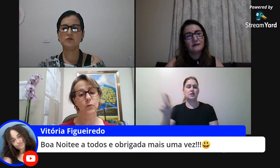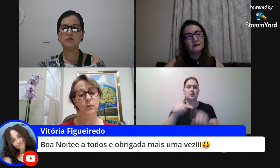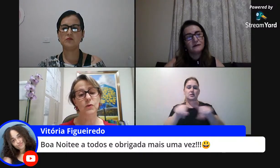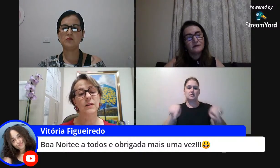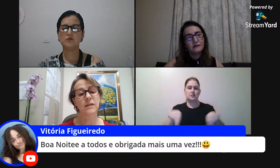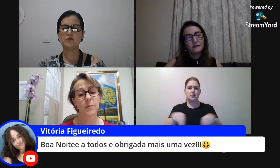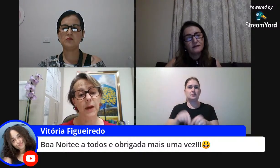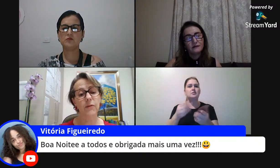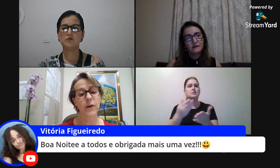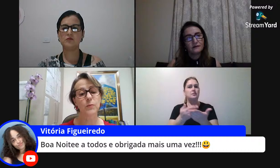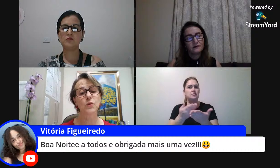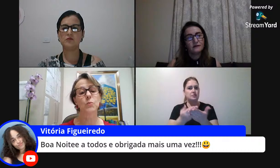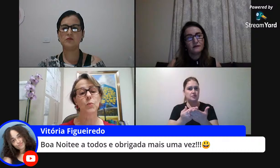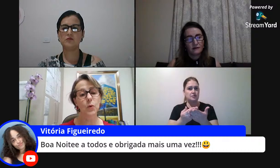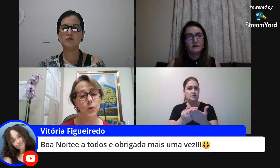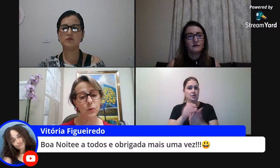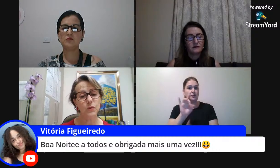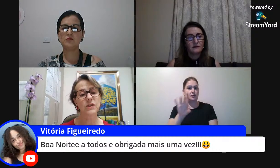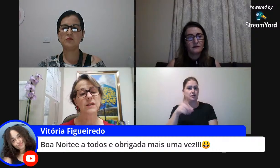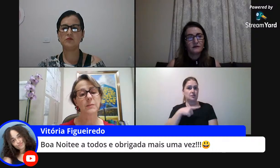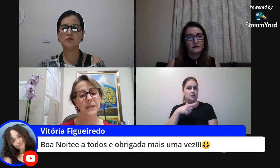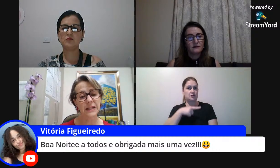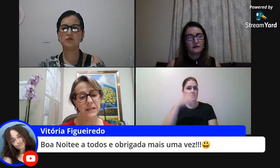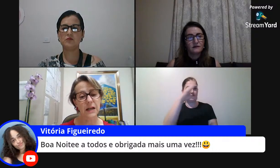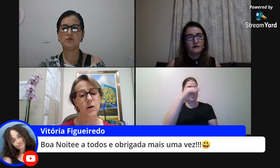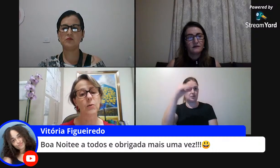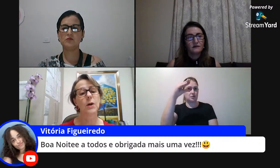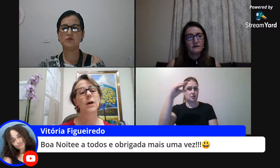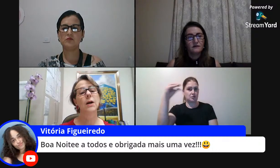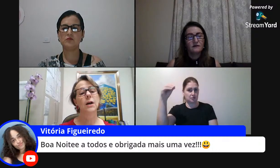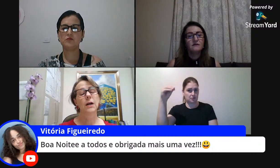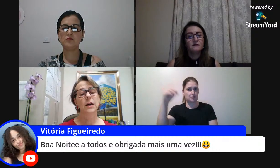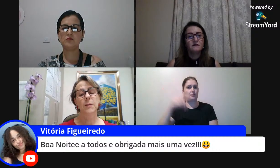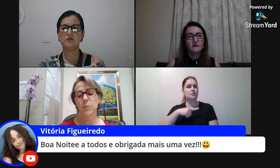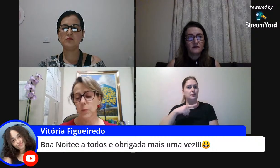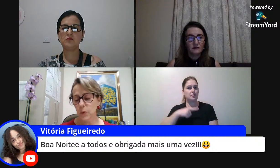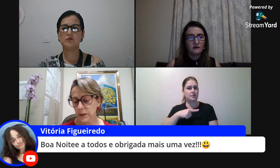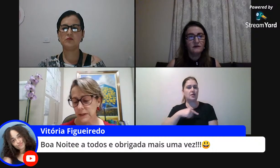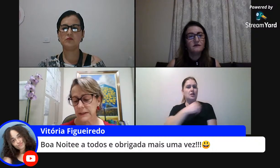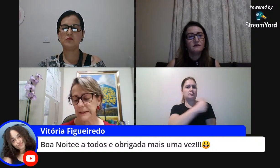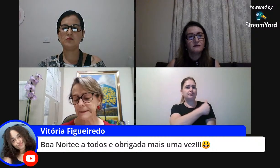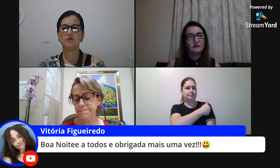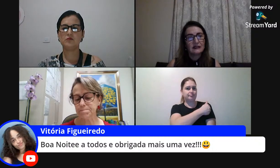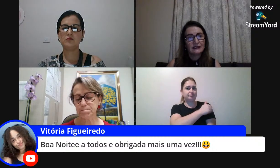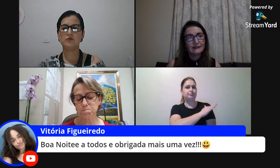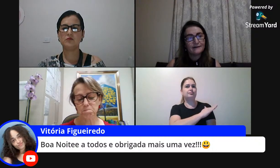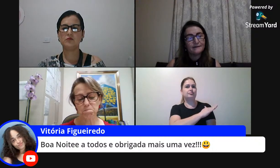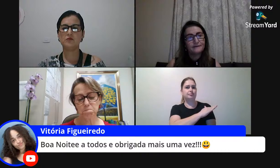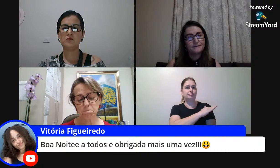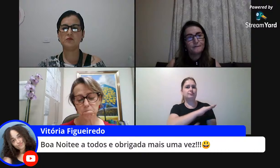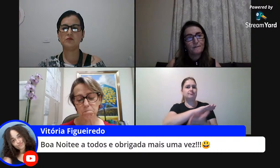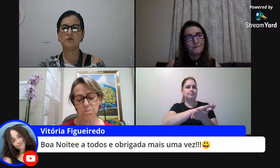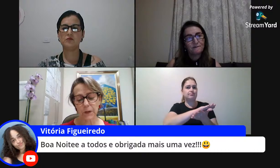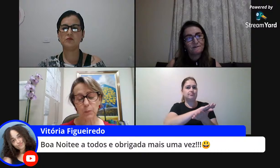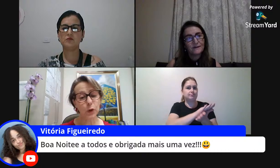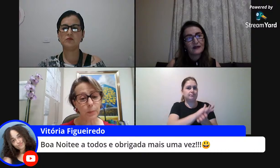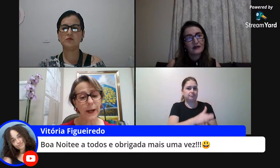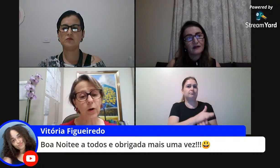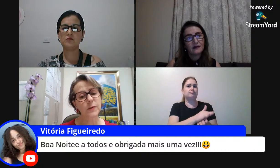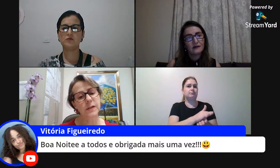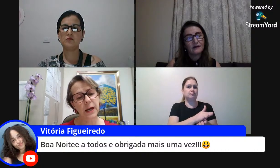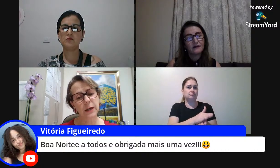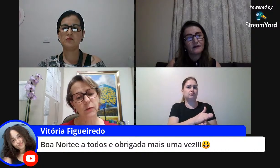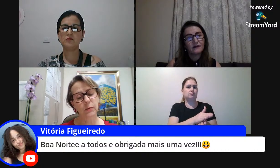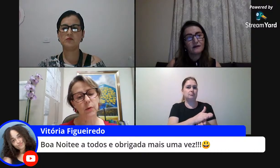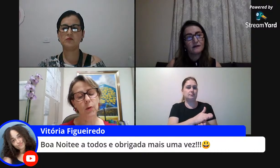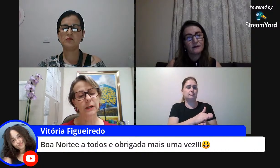só tem adultos nós também vemos muito discriminação e muita muito